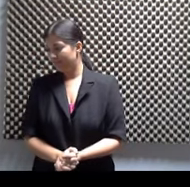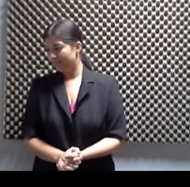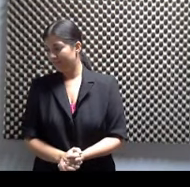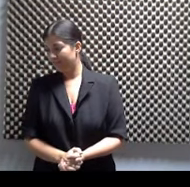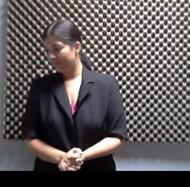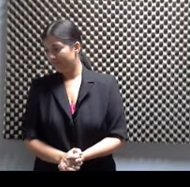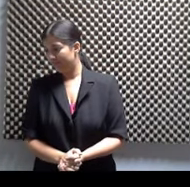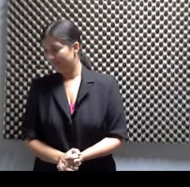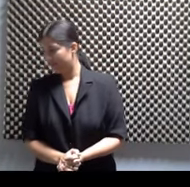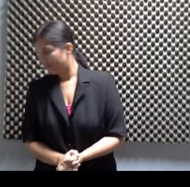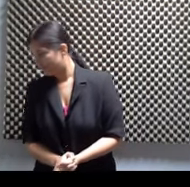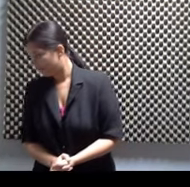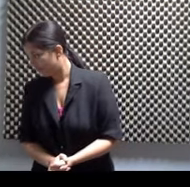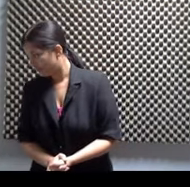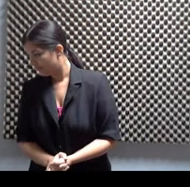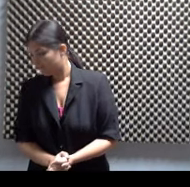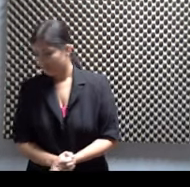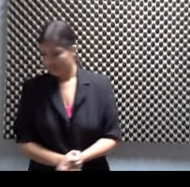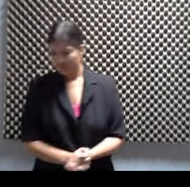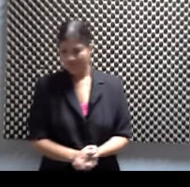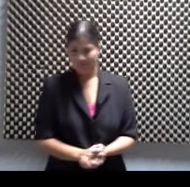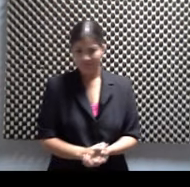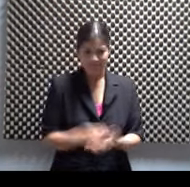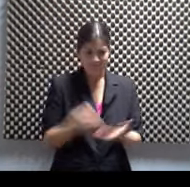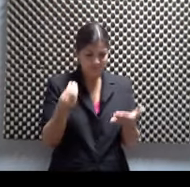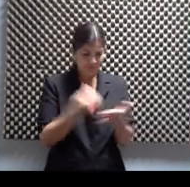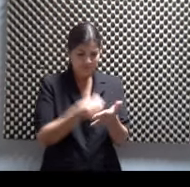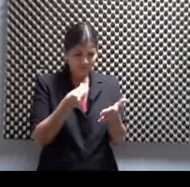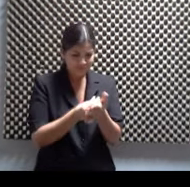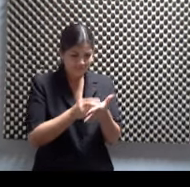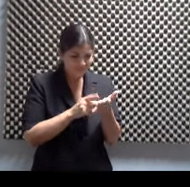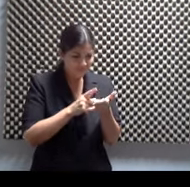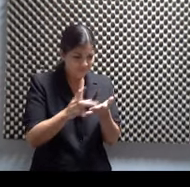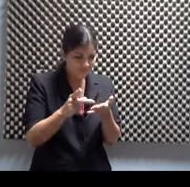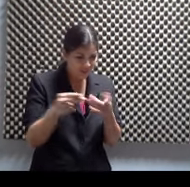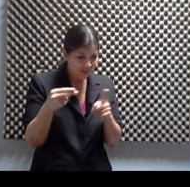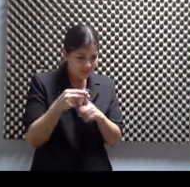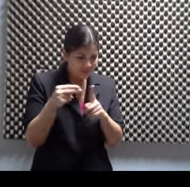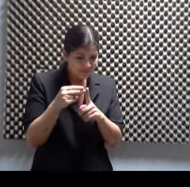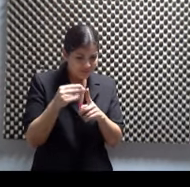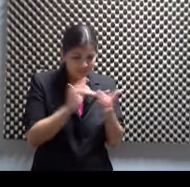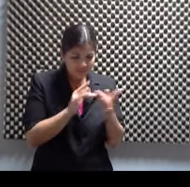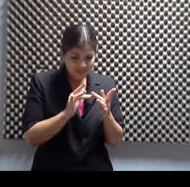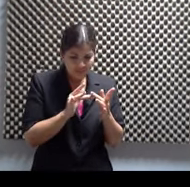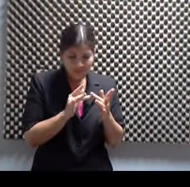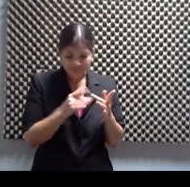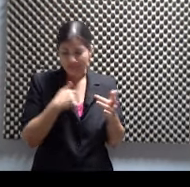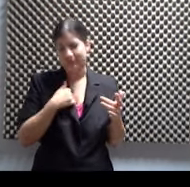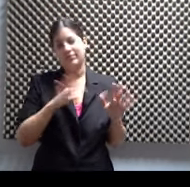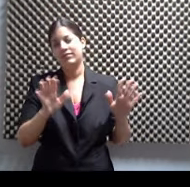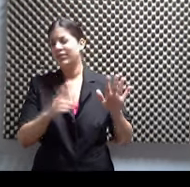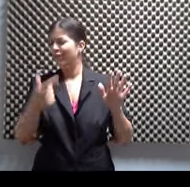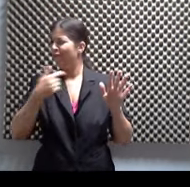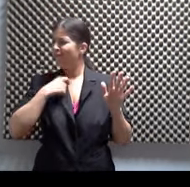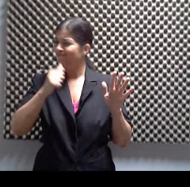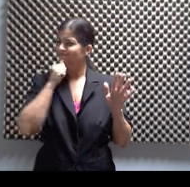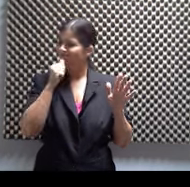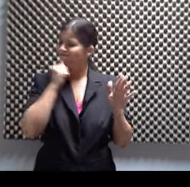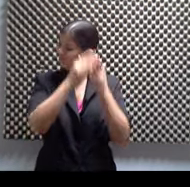¿Qué cuánto me está cobrando el hotel por el acceso a Internet? No, no, no, no. Yo voy a perder la tablet. Chicos, no